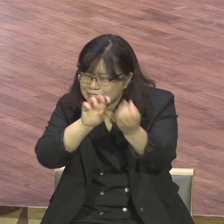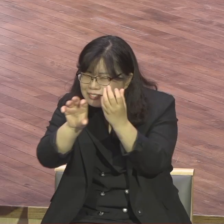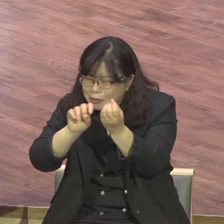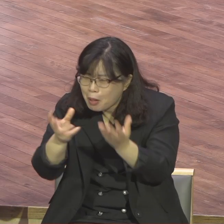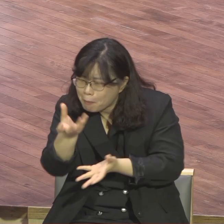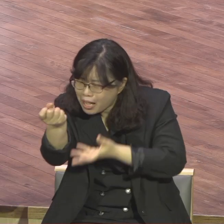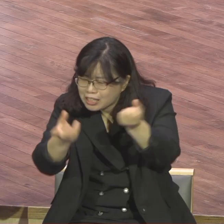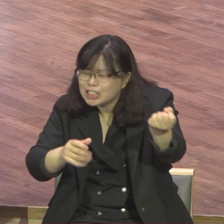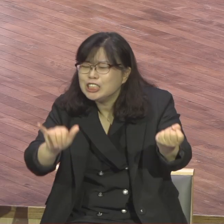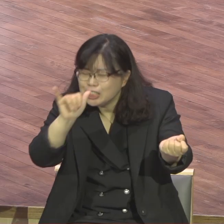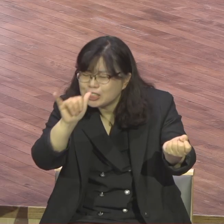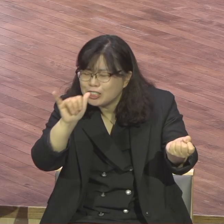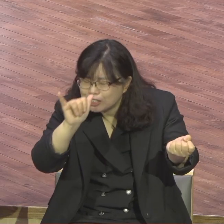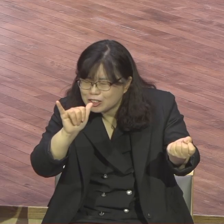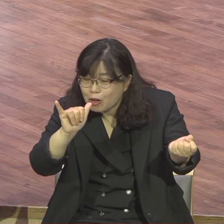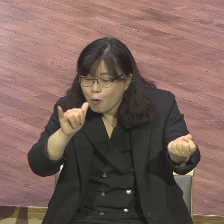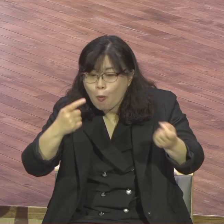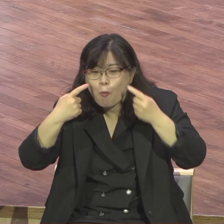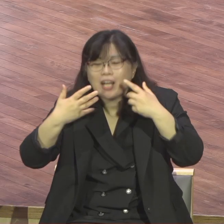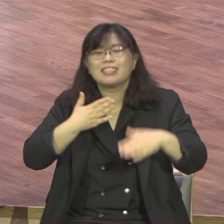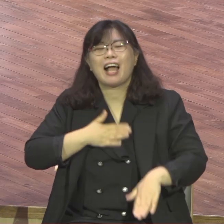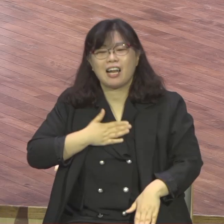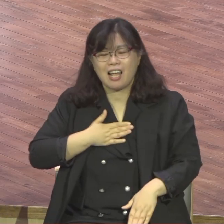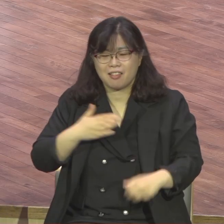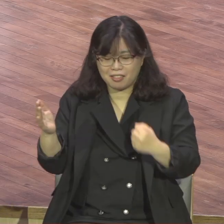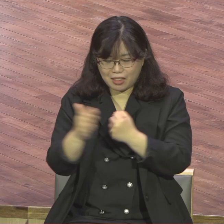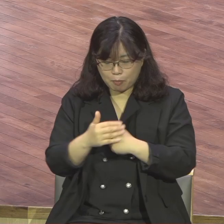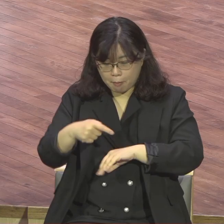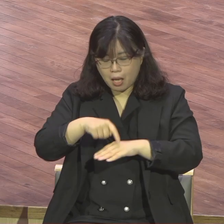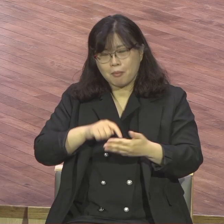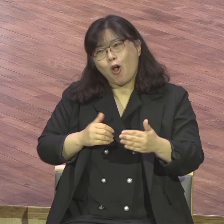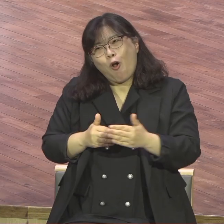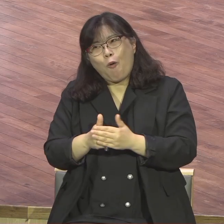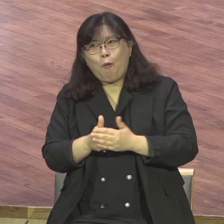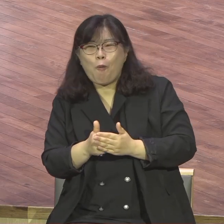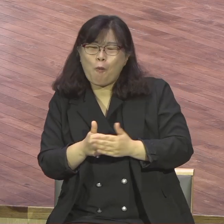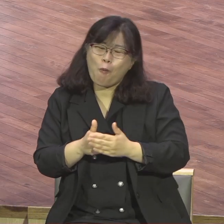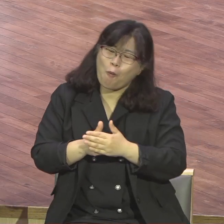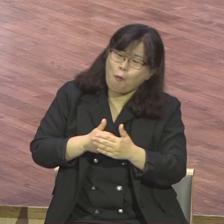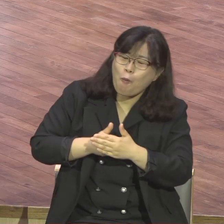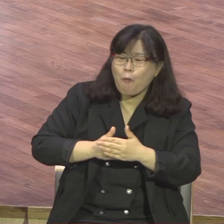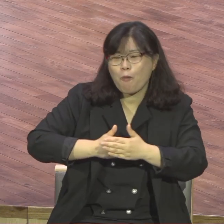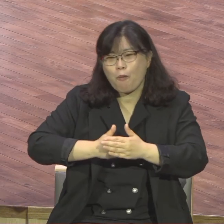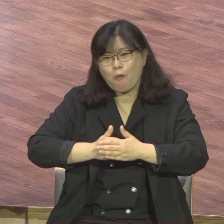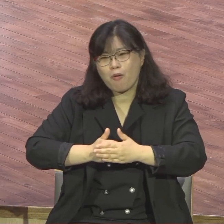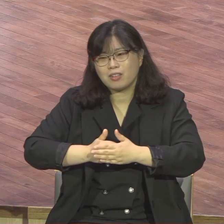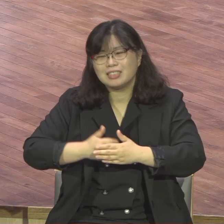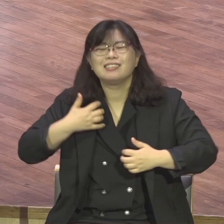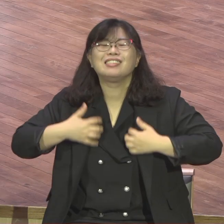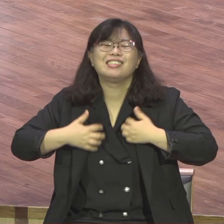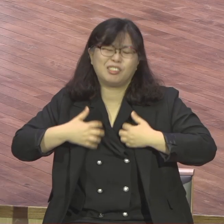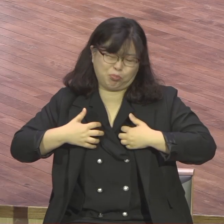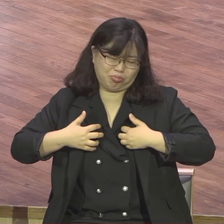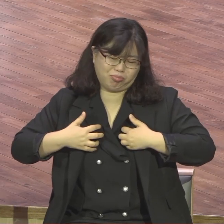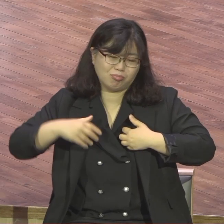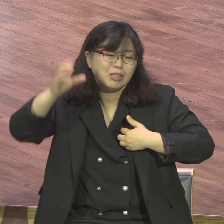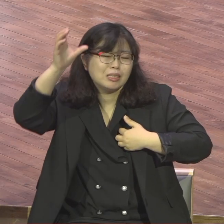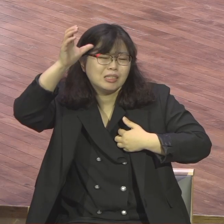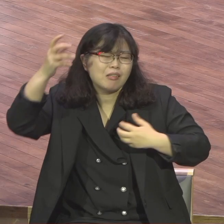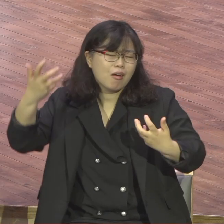새로운 놀라운 변화와 새로운 치유와 회복이 일어날 것이다 기대 속에 하는 말씀